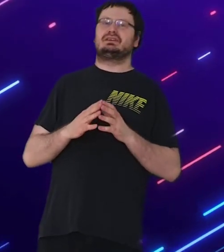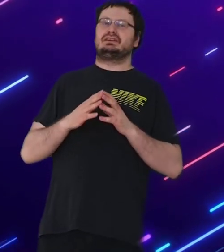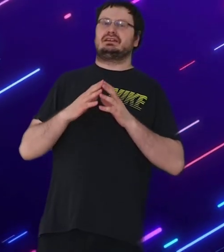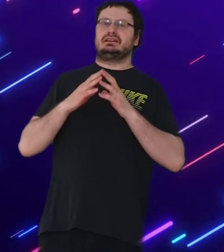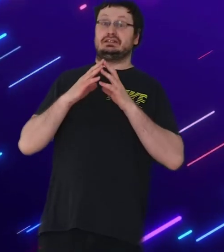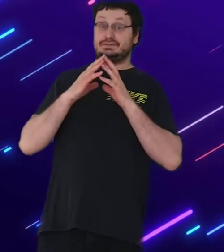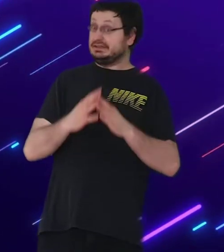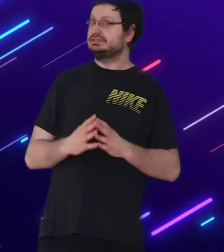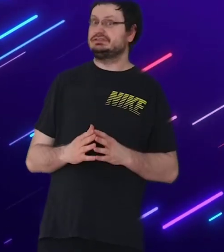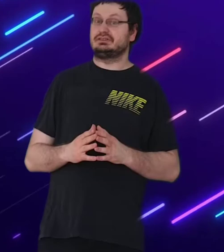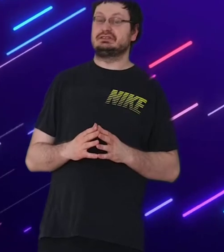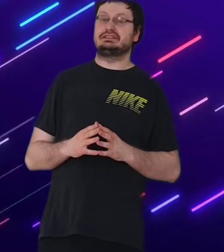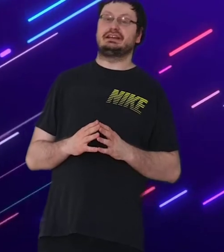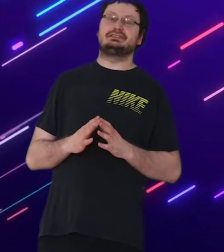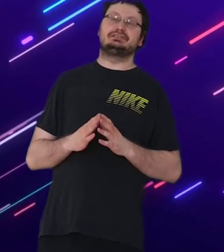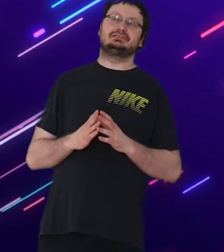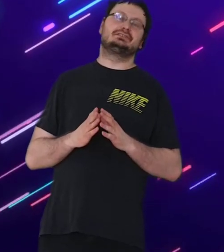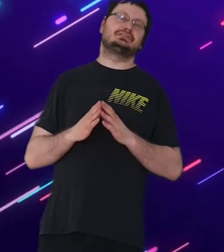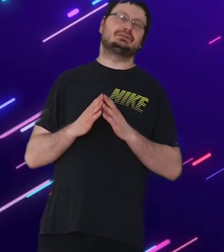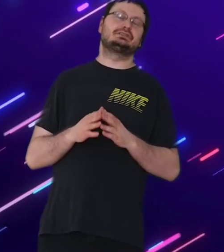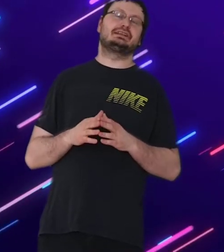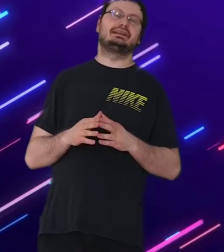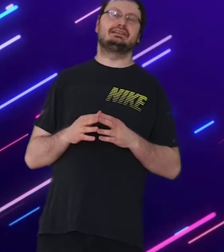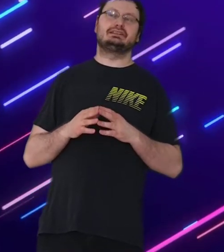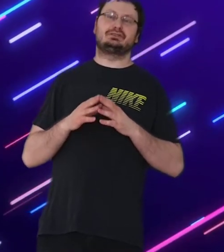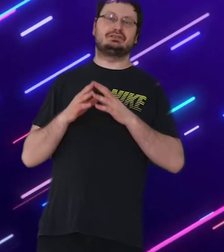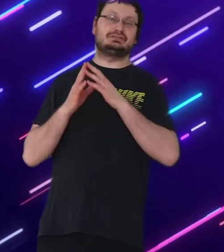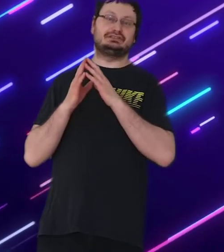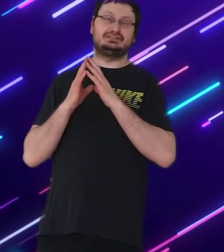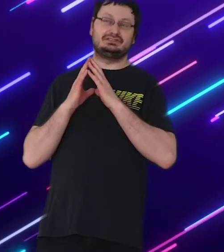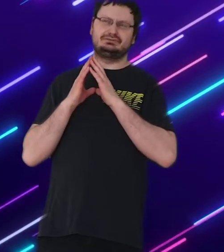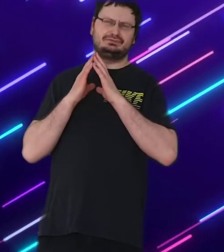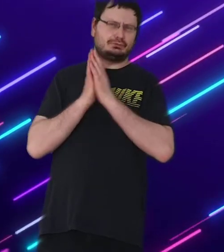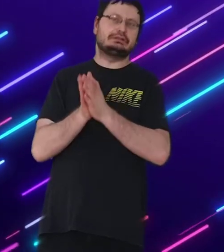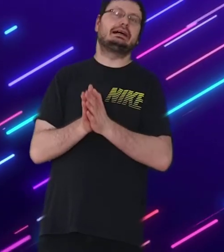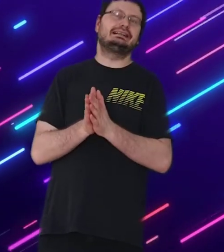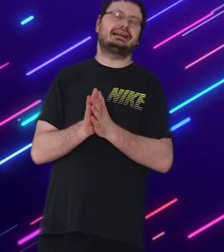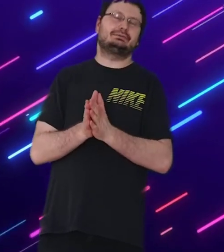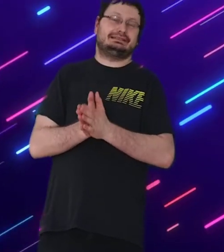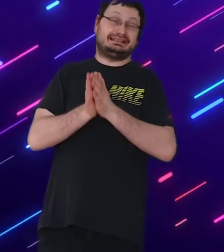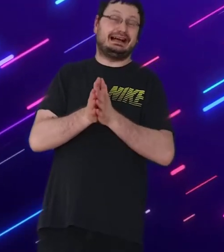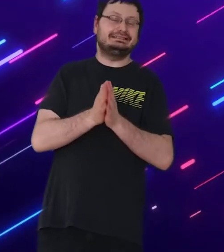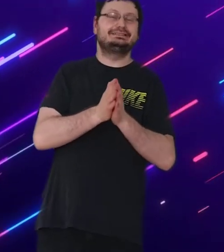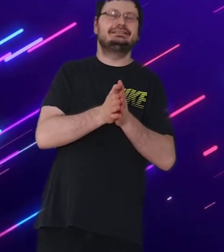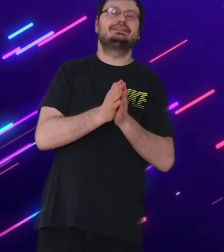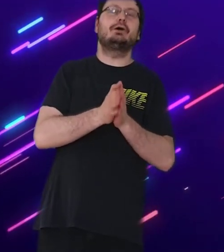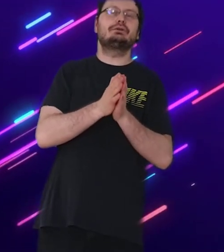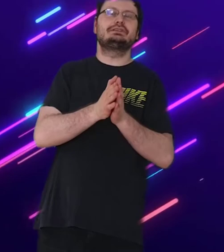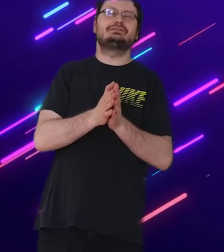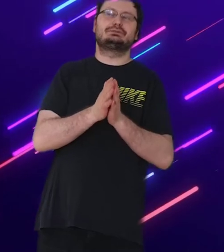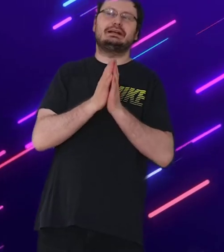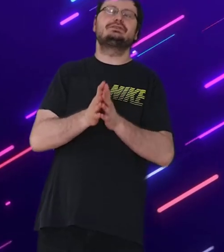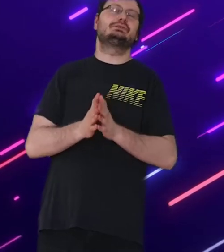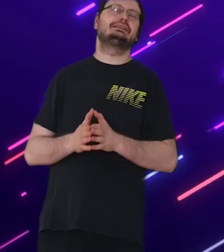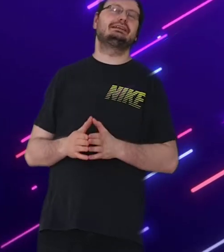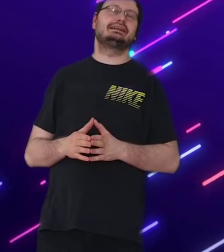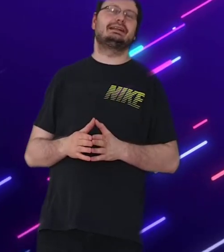ich weiß, wie diese Leute denken und ich wünschte, ich könnte es vorurteilen, aber ich kann es wie sie auch nicht so ganz vorurteilen, denn